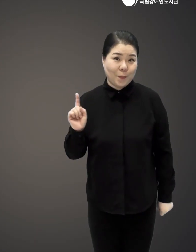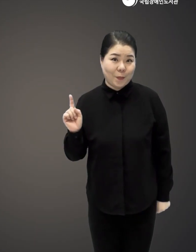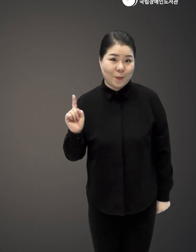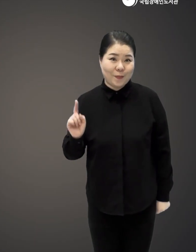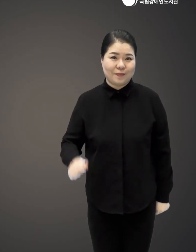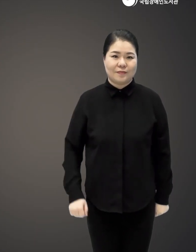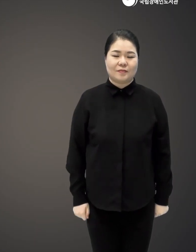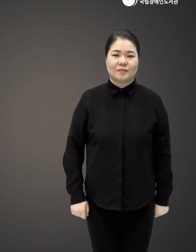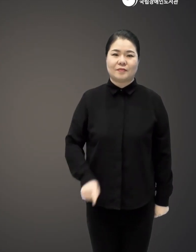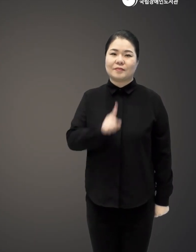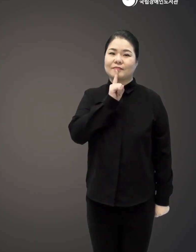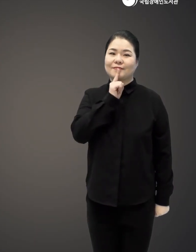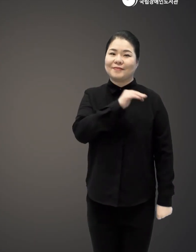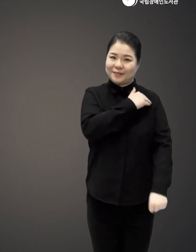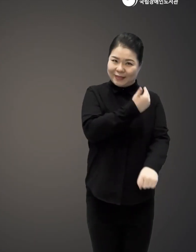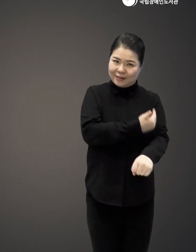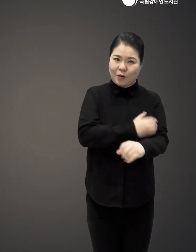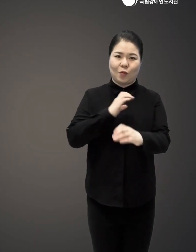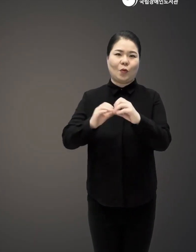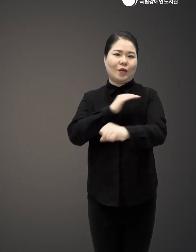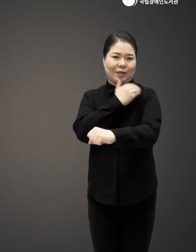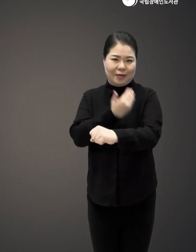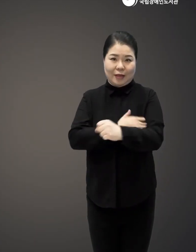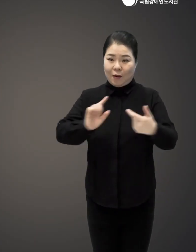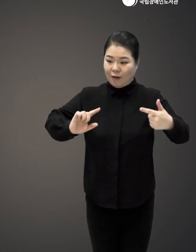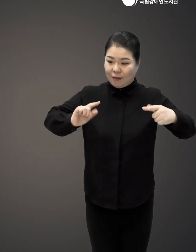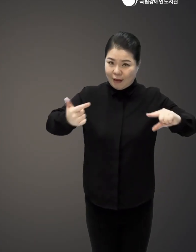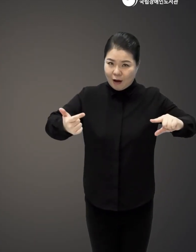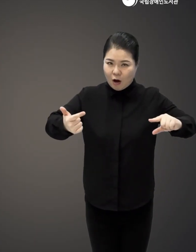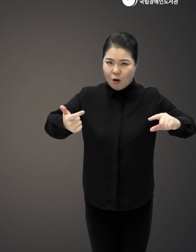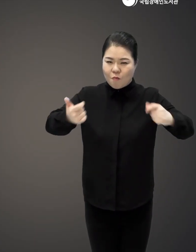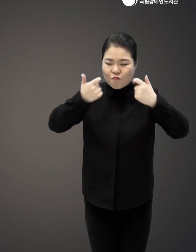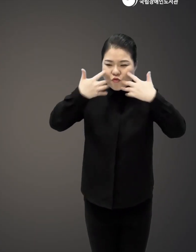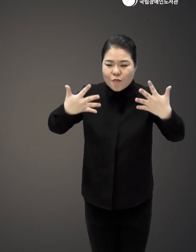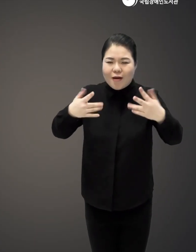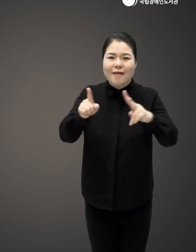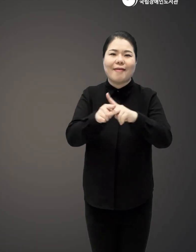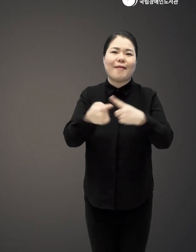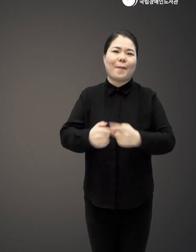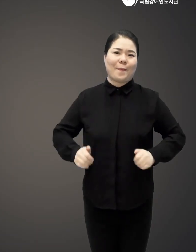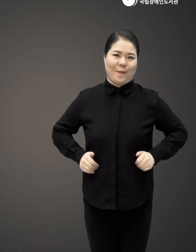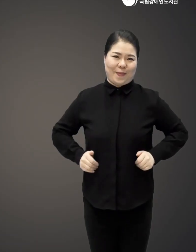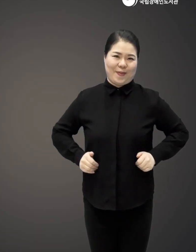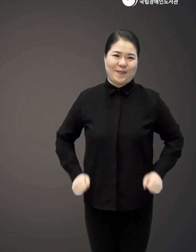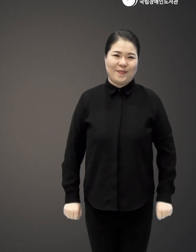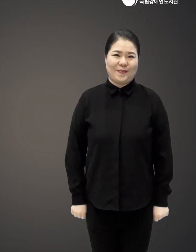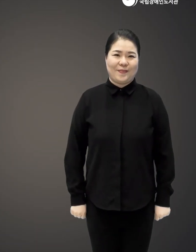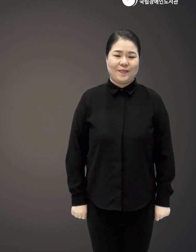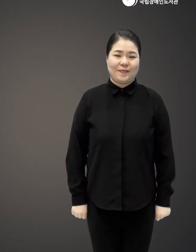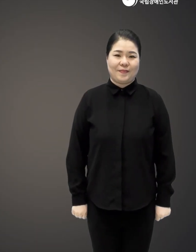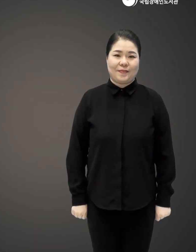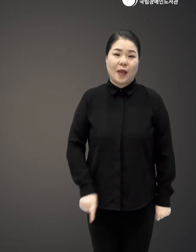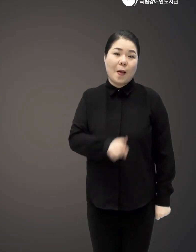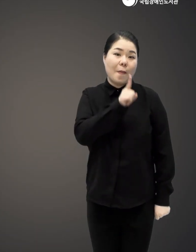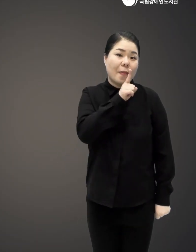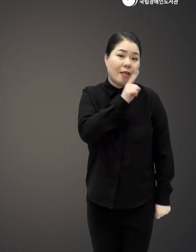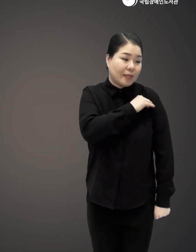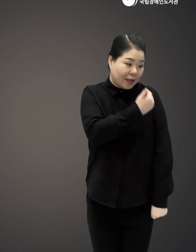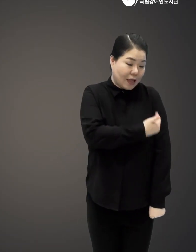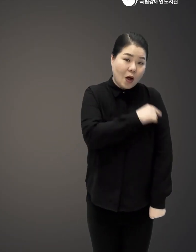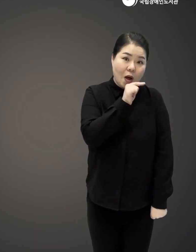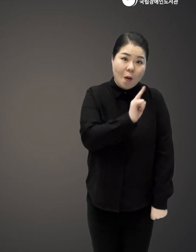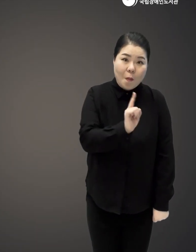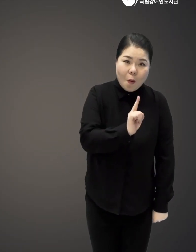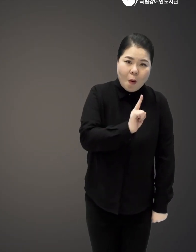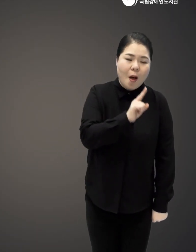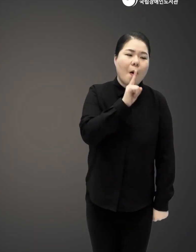것은요 언어 능력하고 소통 능력이 정말 다르다는 것을 명확하게 하는 겁니다 언어 능력은요